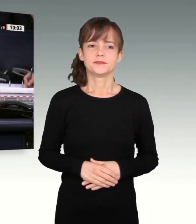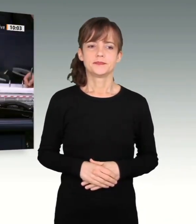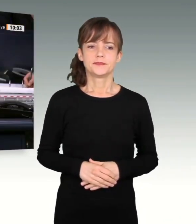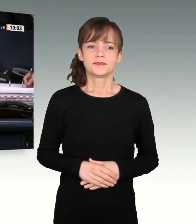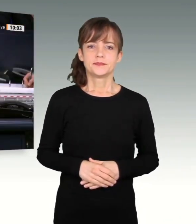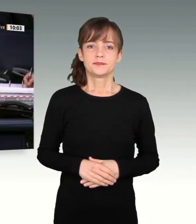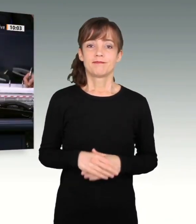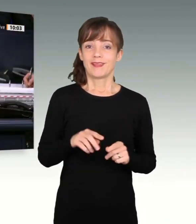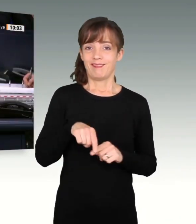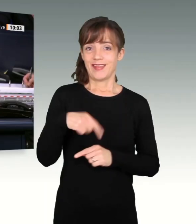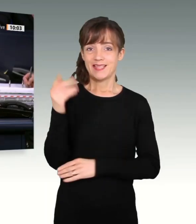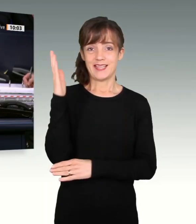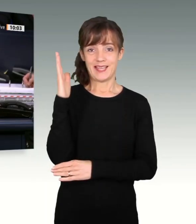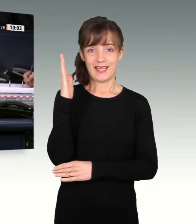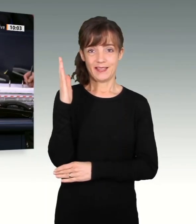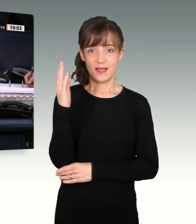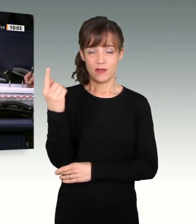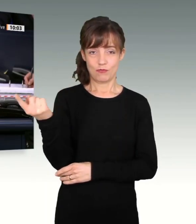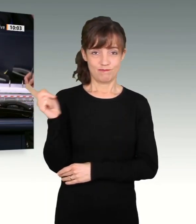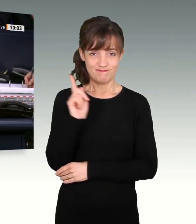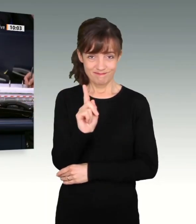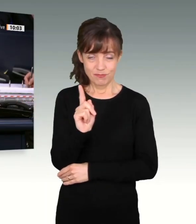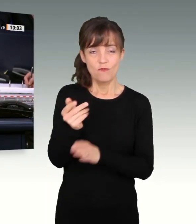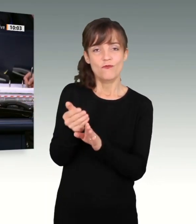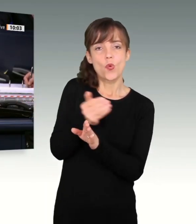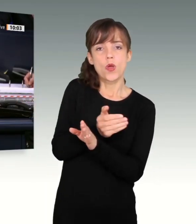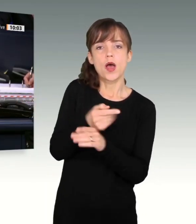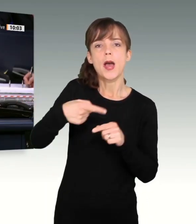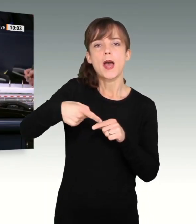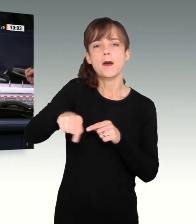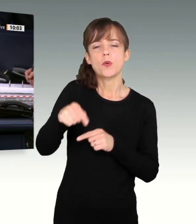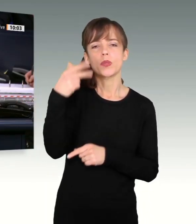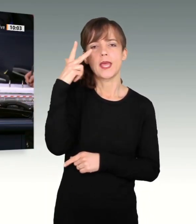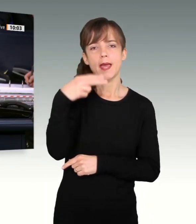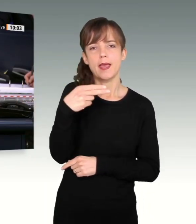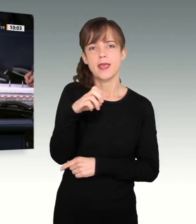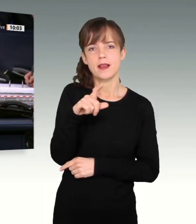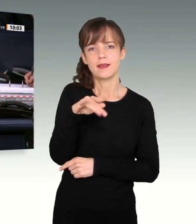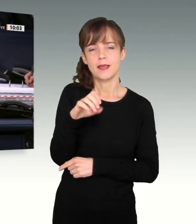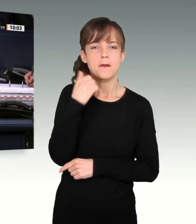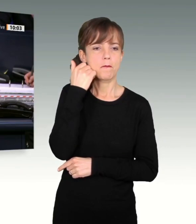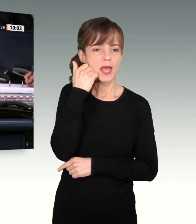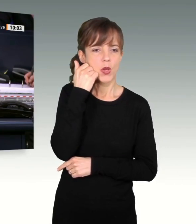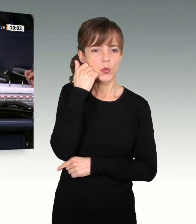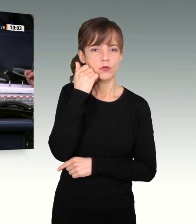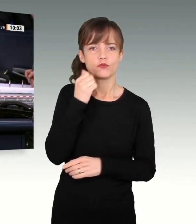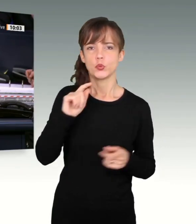Bevor ich den nächsten Redner aufrufe, hat der Abgeordnete Helge Braun das Wort zu einer Kurzintervention.